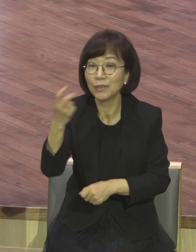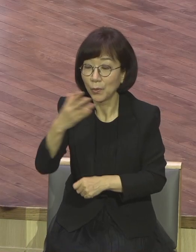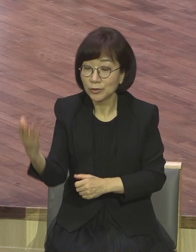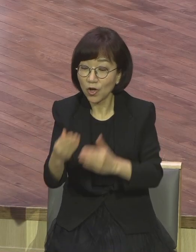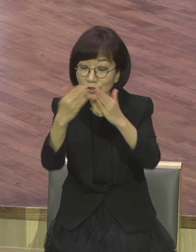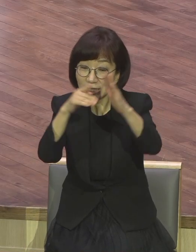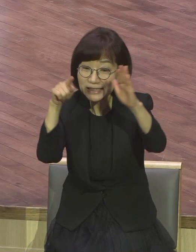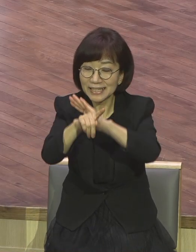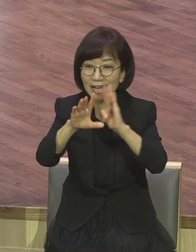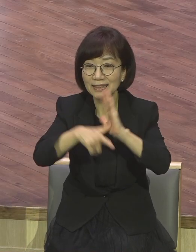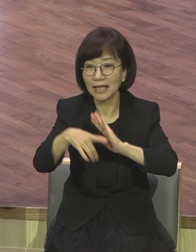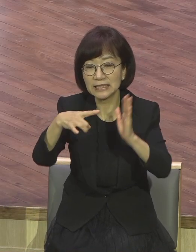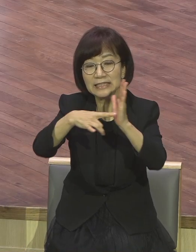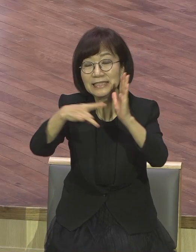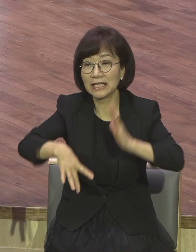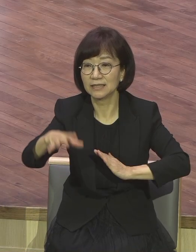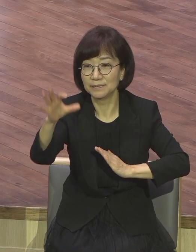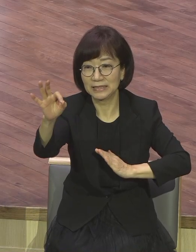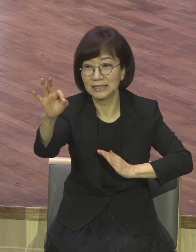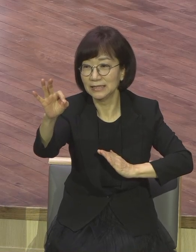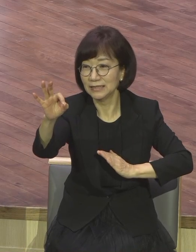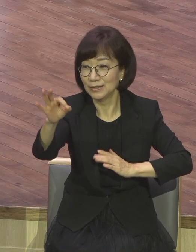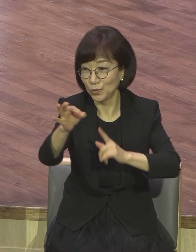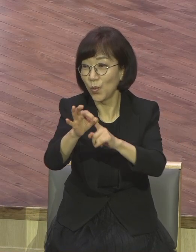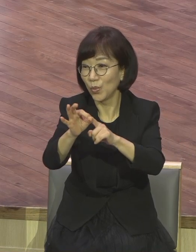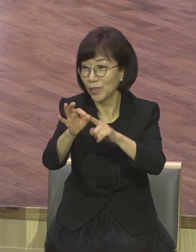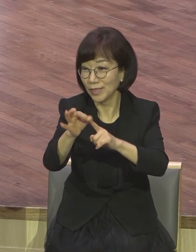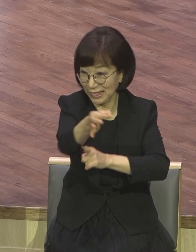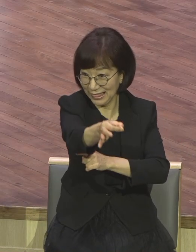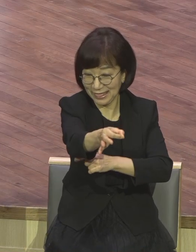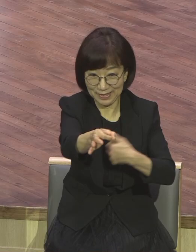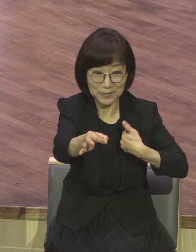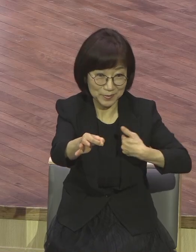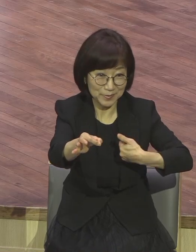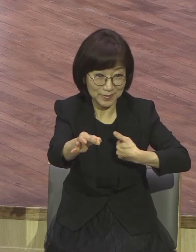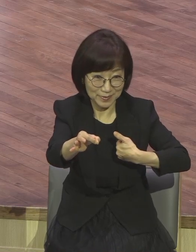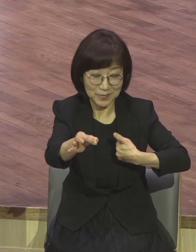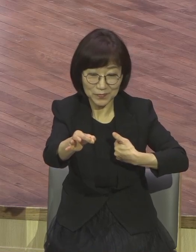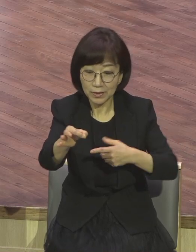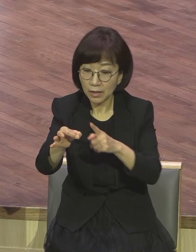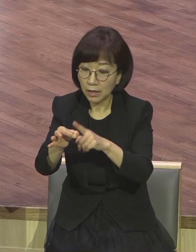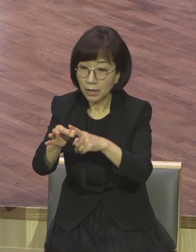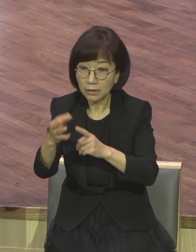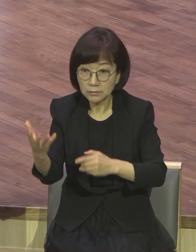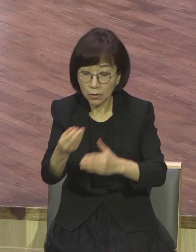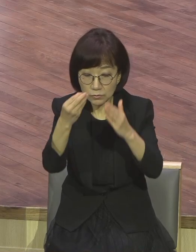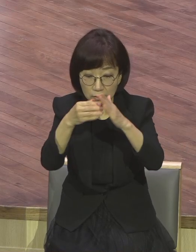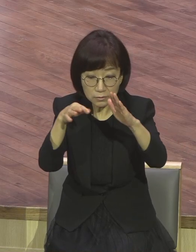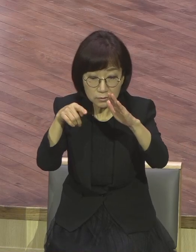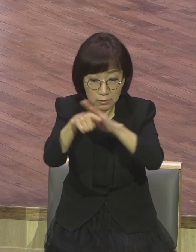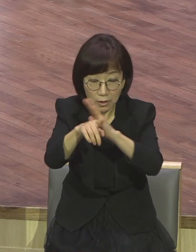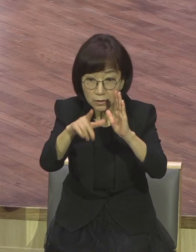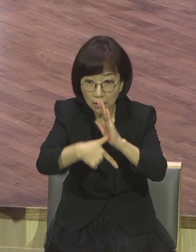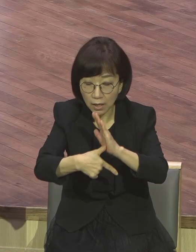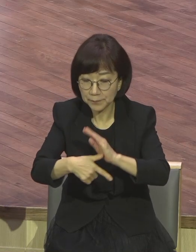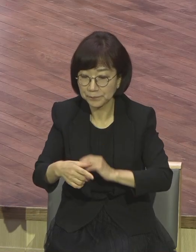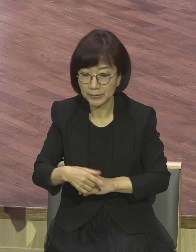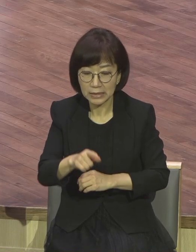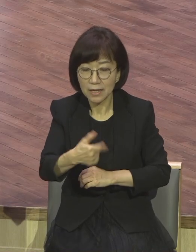돼요. 성전세를 내야 되는데 성전세를 낼 때 가이사 그때 로마 황제의 얼굴이